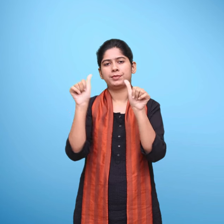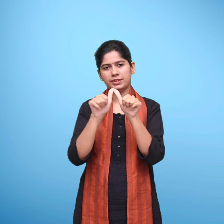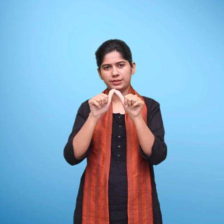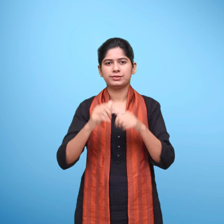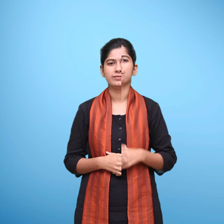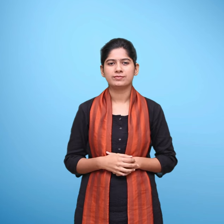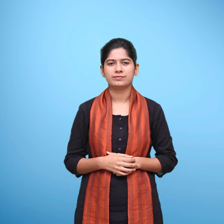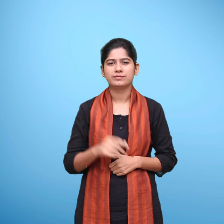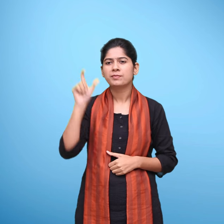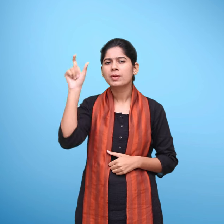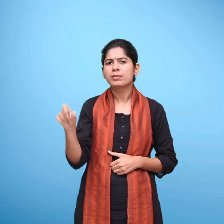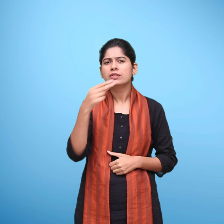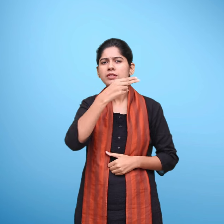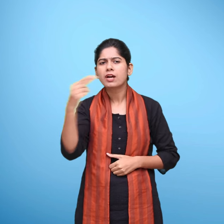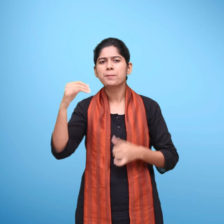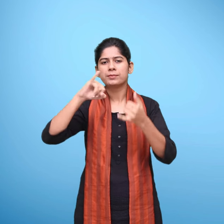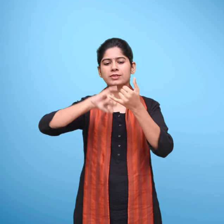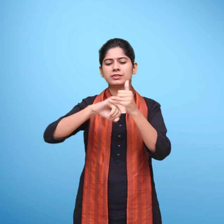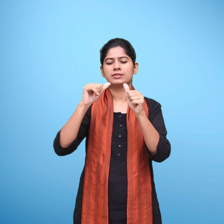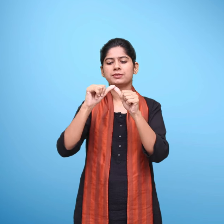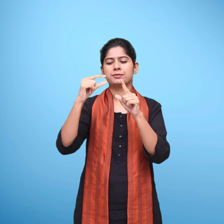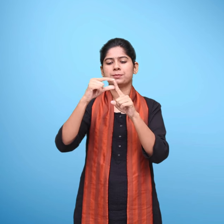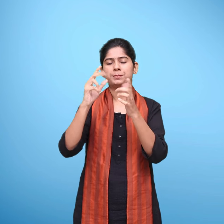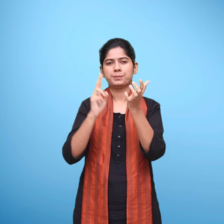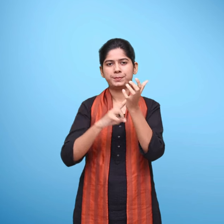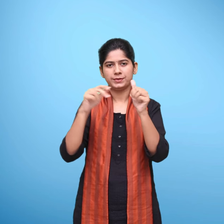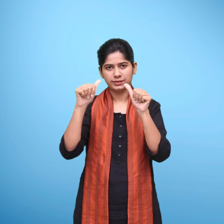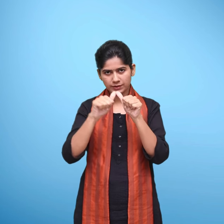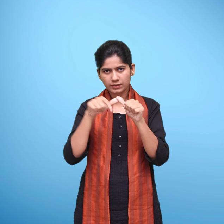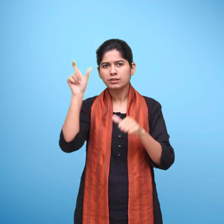अर्ध पेशेवर सहयक SPA